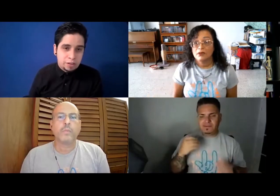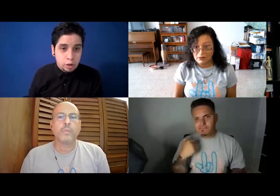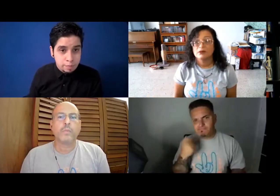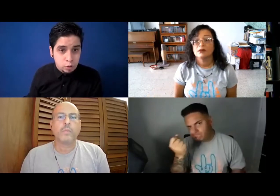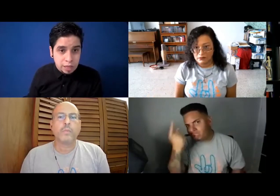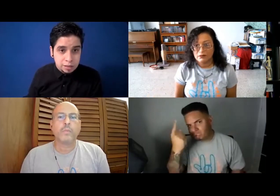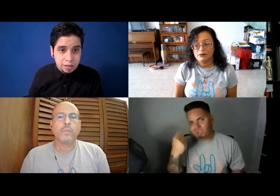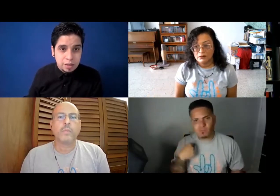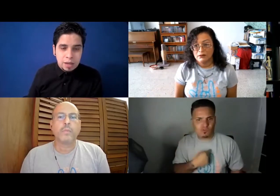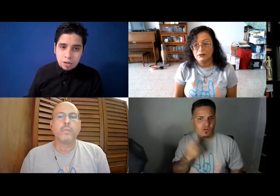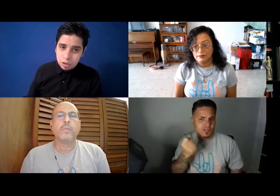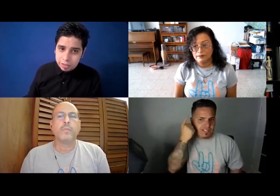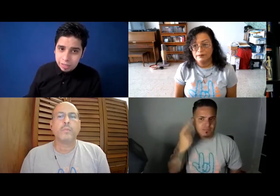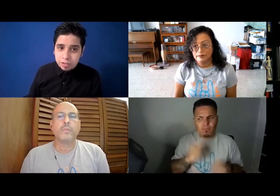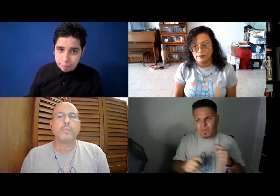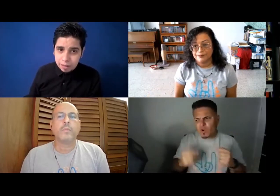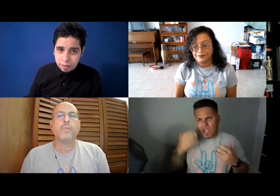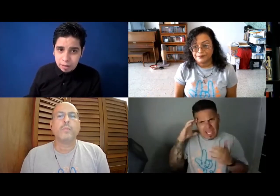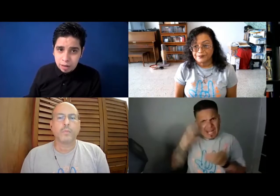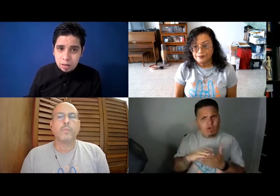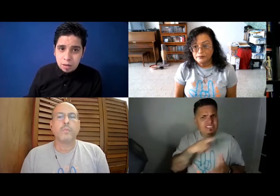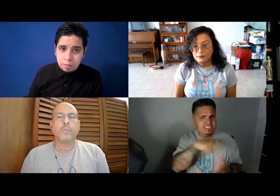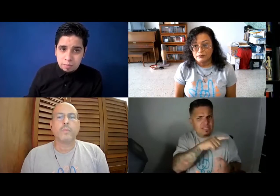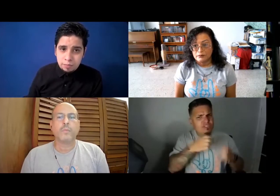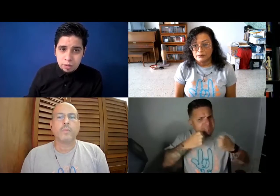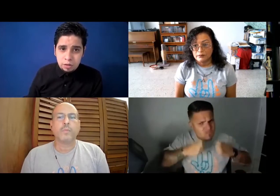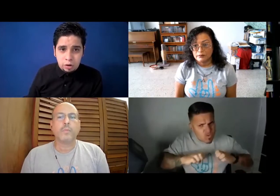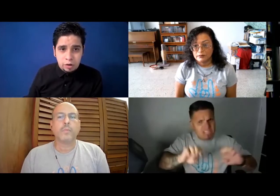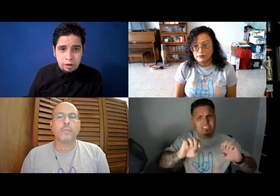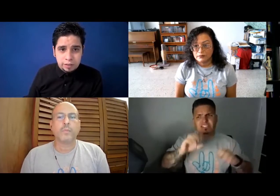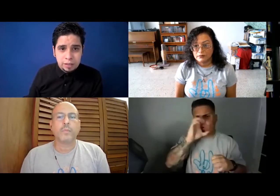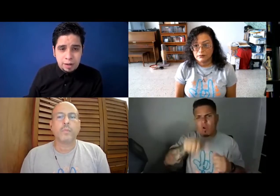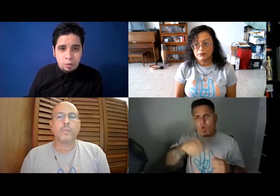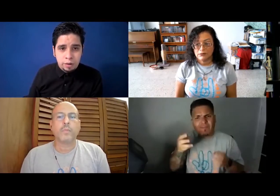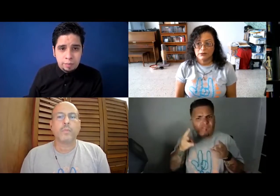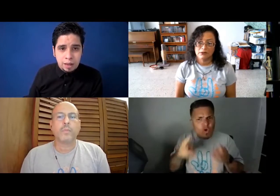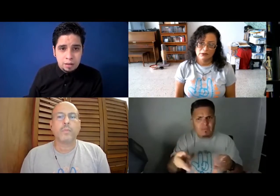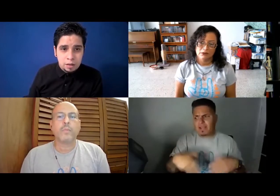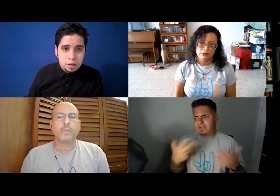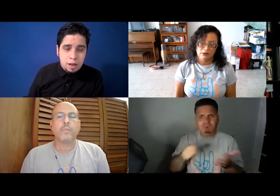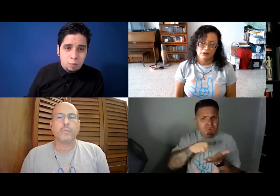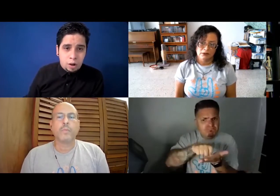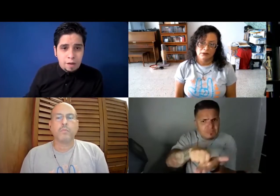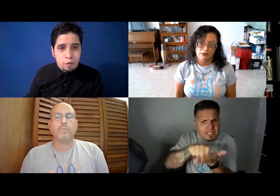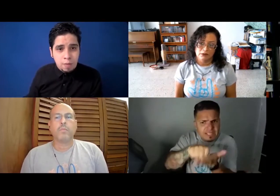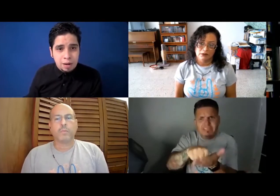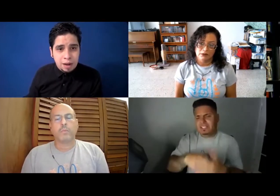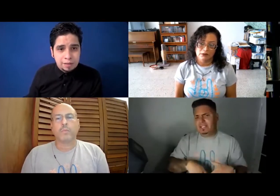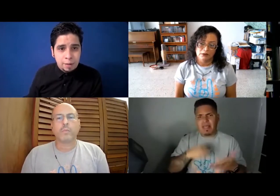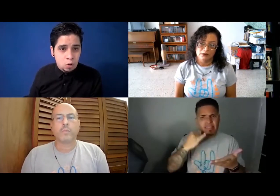salud, que es importante, y yo entiendo esa parte, ¿verdad? Y yo creo que sí, deberíamos, ¿verdad? A buscar una forma, ¿verdad? Que sea mejor,